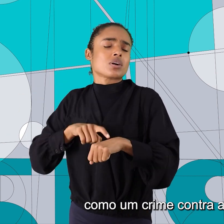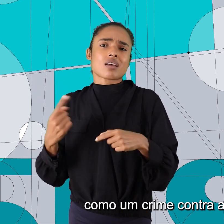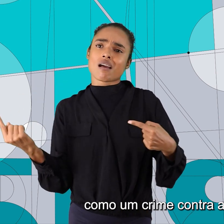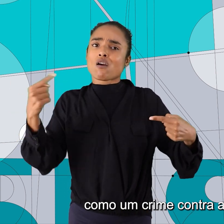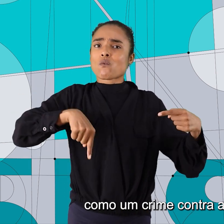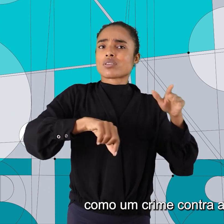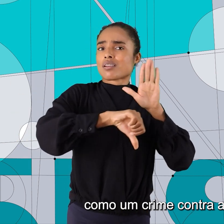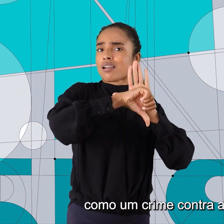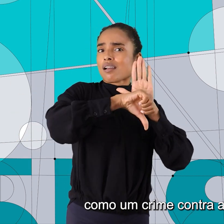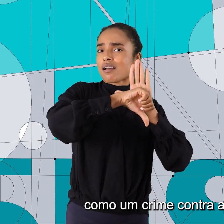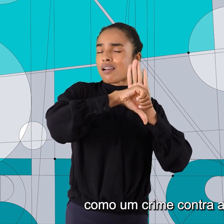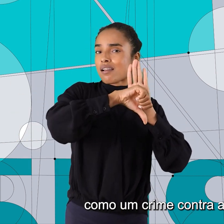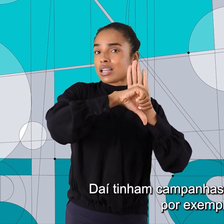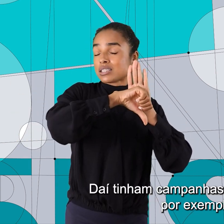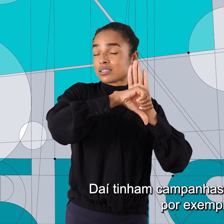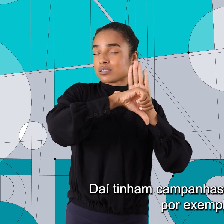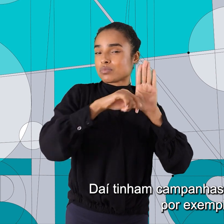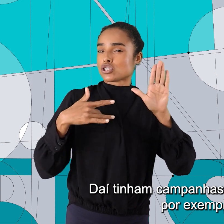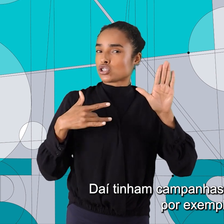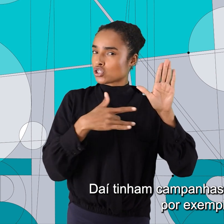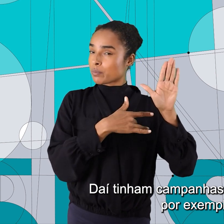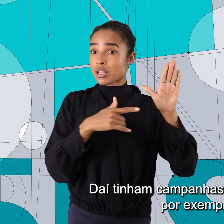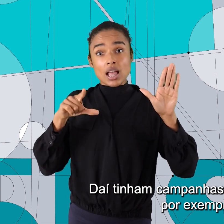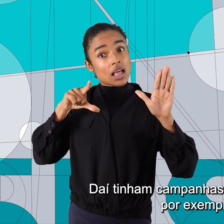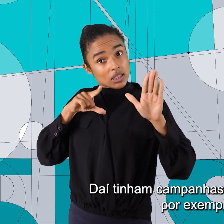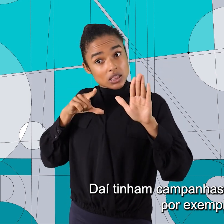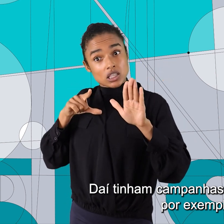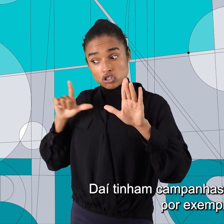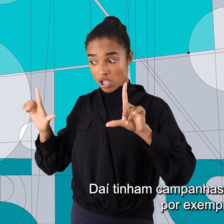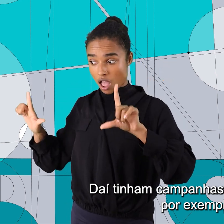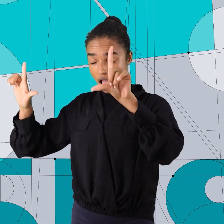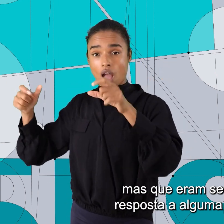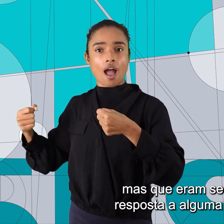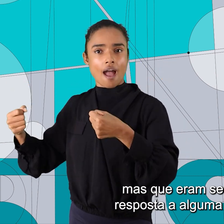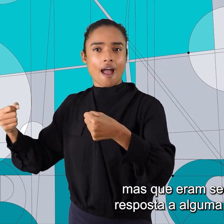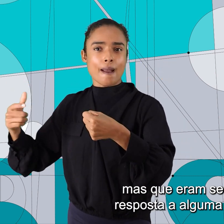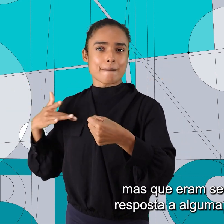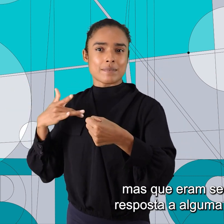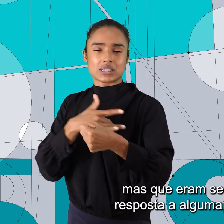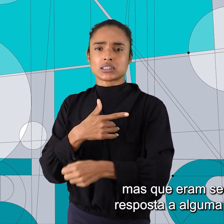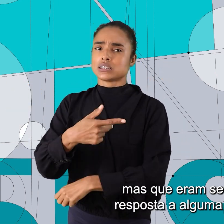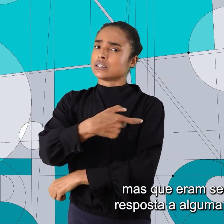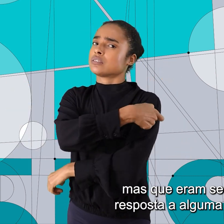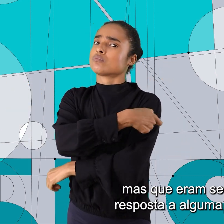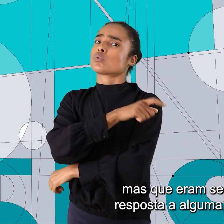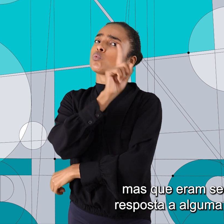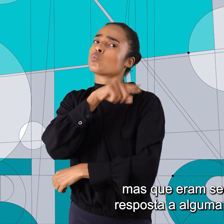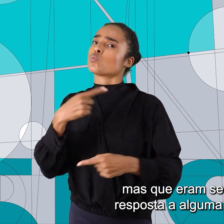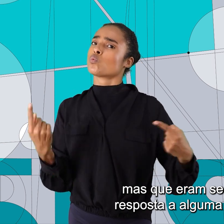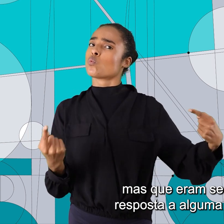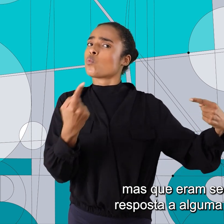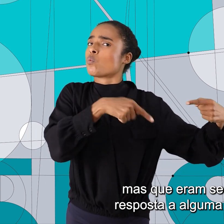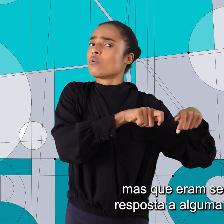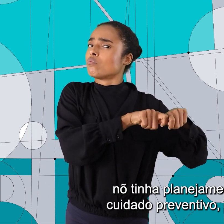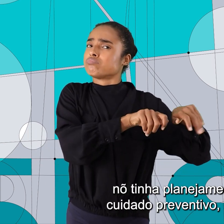contra a saúde pública. Daí tinham campanhas de vacinação, por exemplo, mas que sempre eram em resposta a